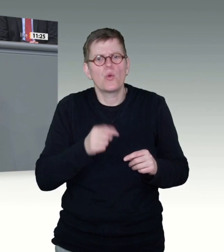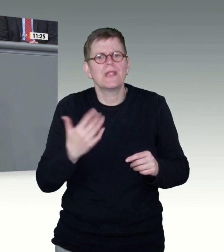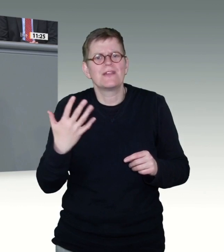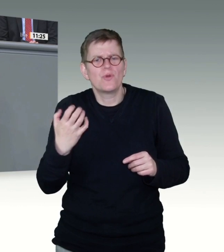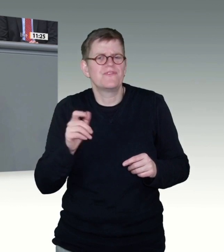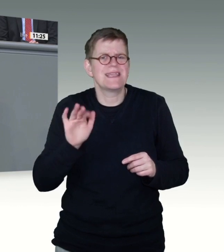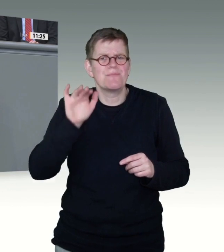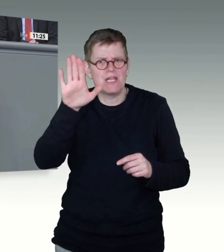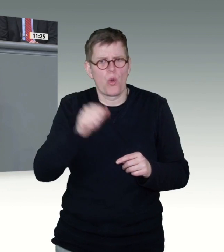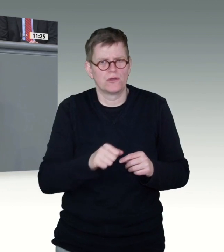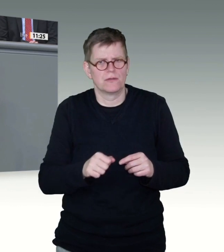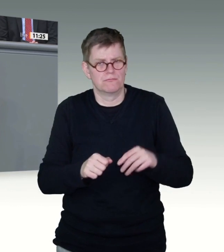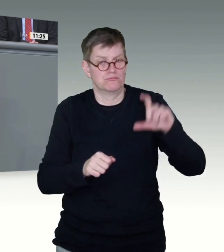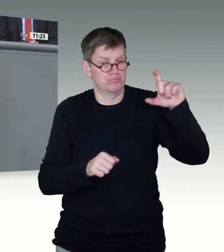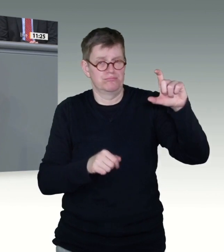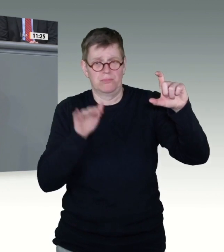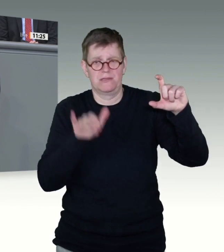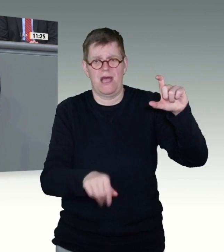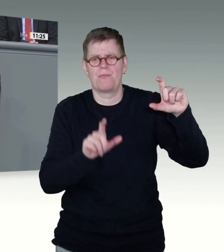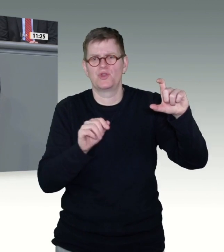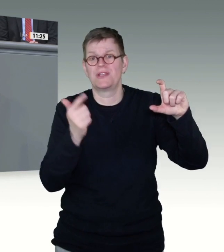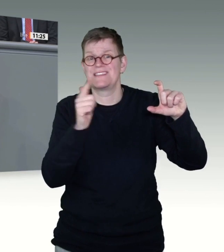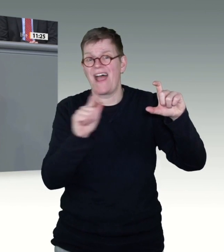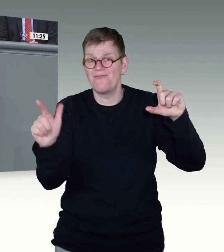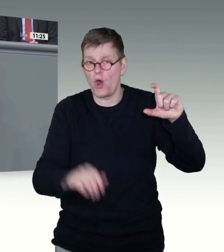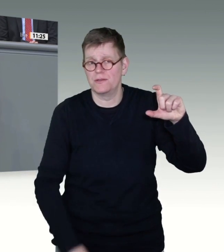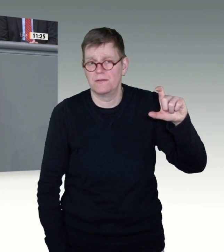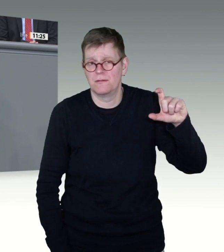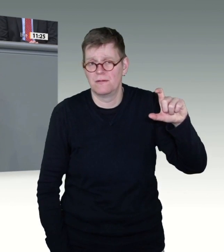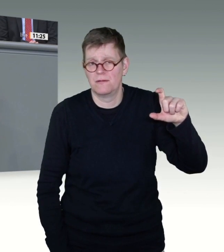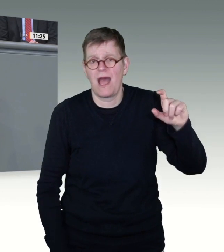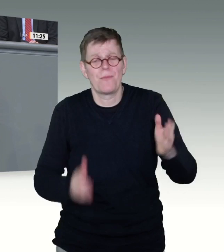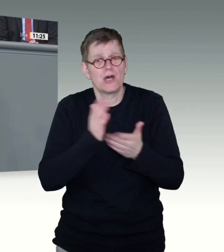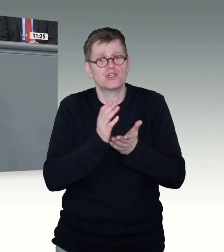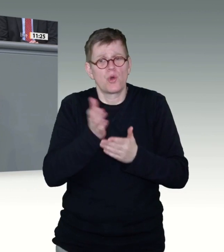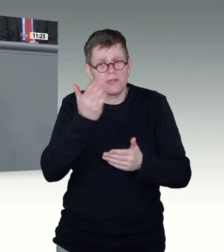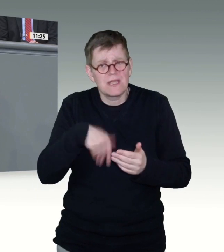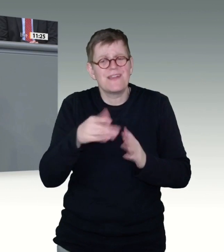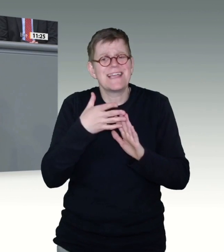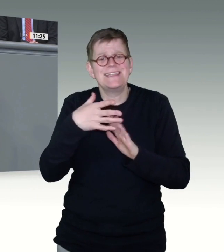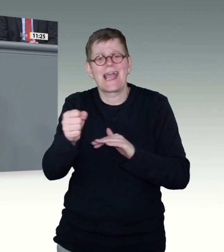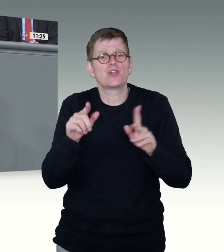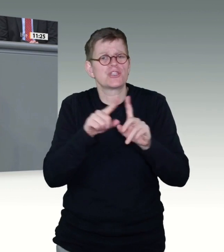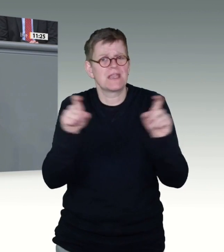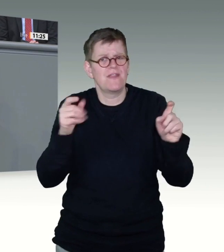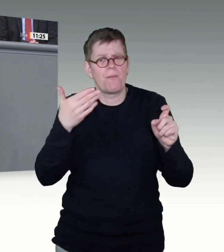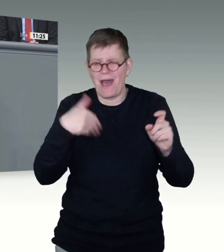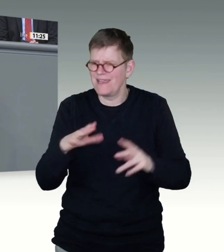ist denn mit dem Memorandum of Understanding, einer Absichtserklärung bei den Diagnostikfirmen? Gibt es nachhaltig genug Schnelltests?